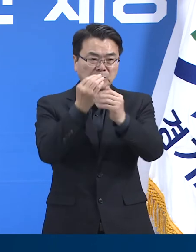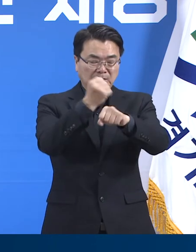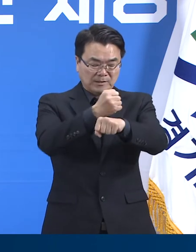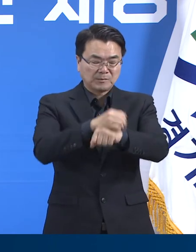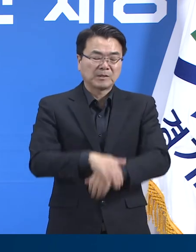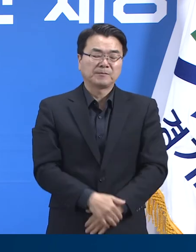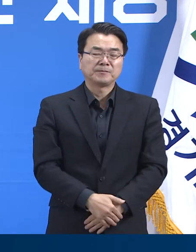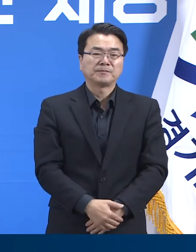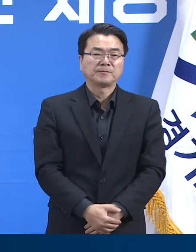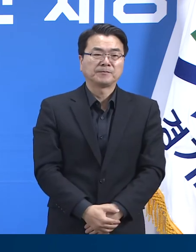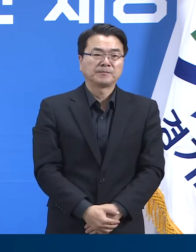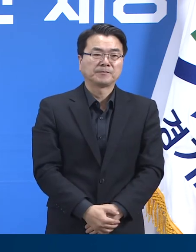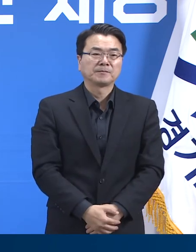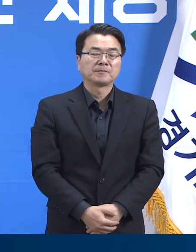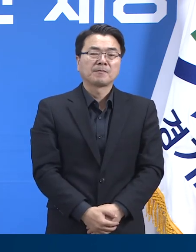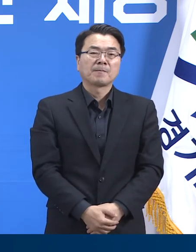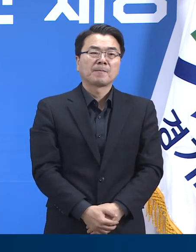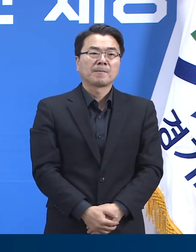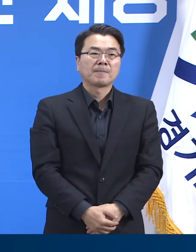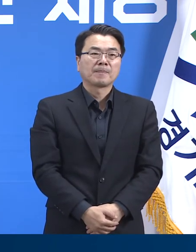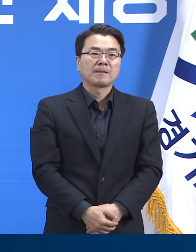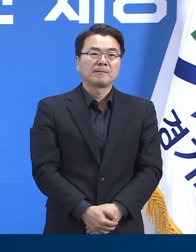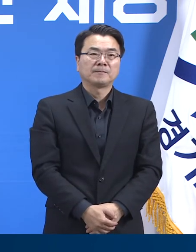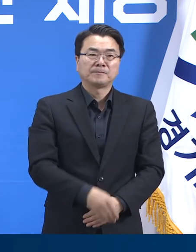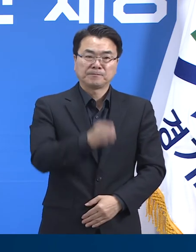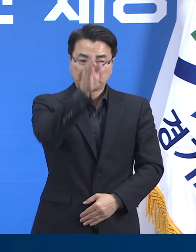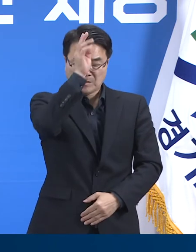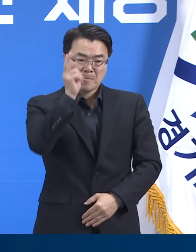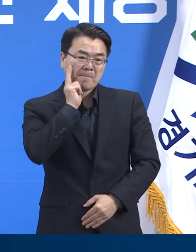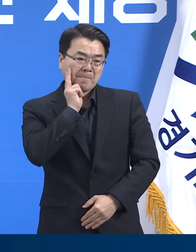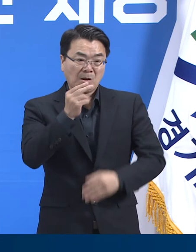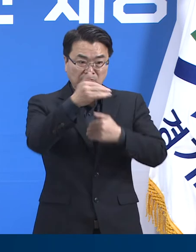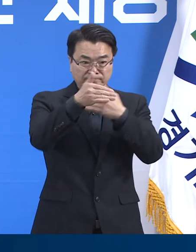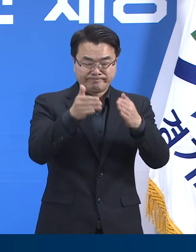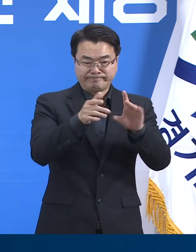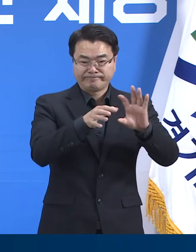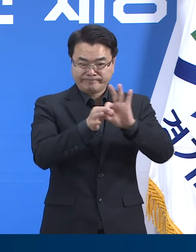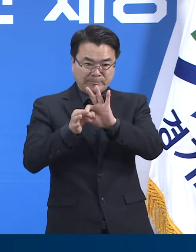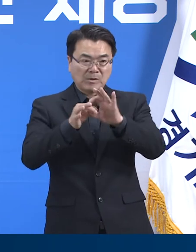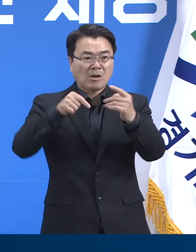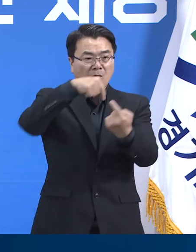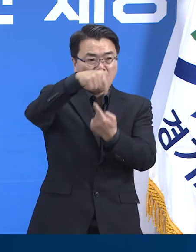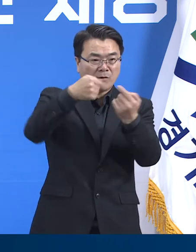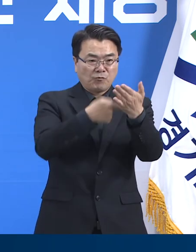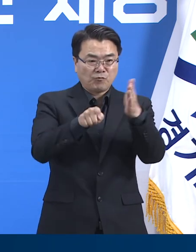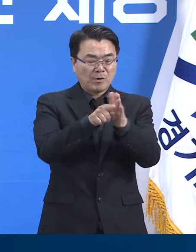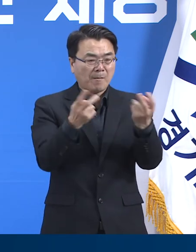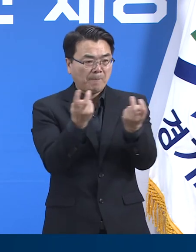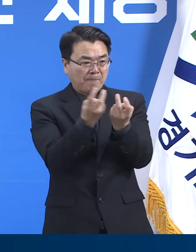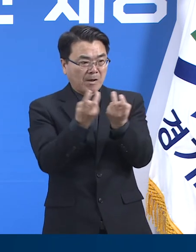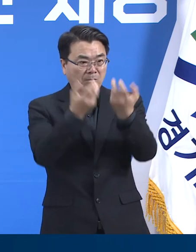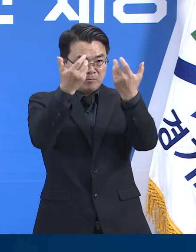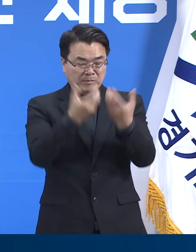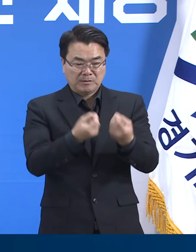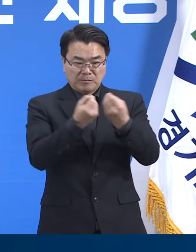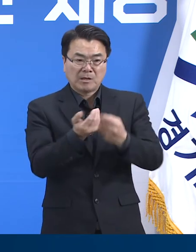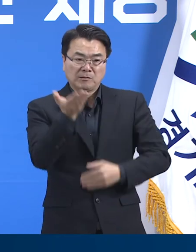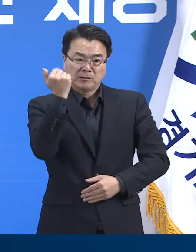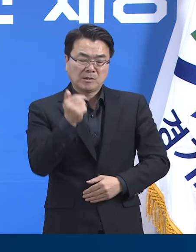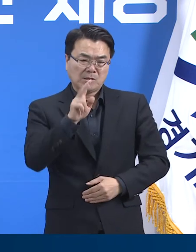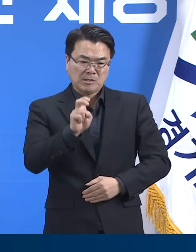병상 회중률 제구와 중환자실 측정 활용을 위한 다양한 방안도 강구 중입니다. 지난 20일부터